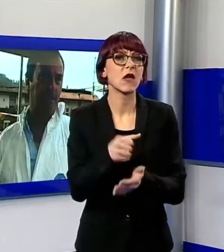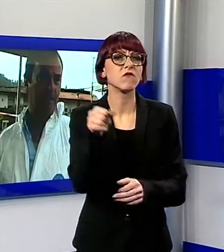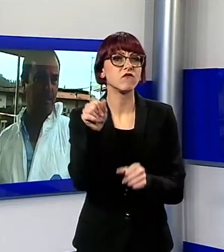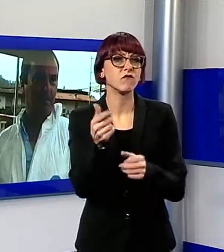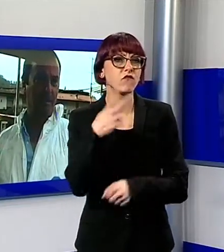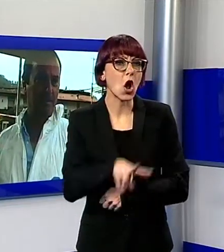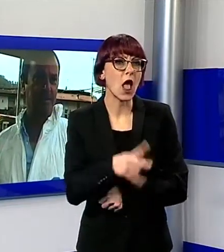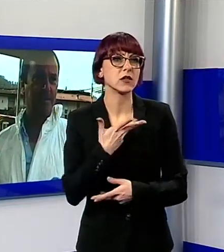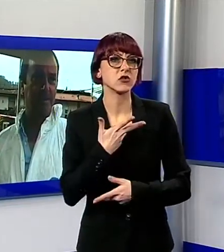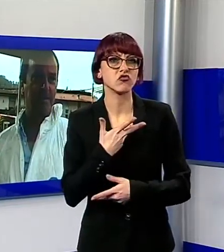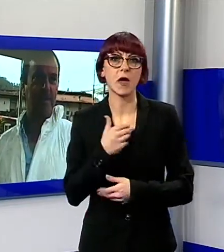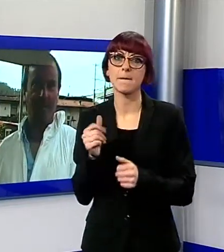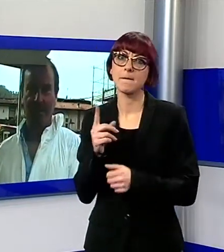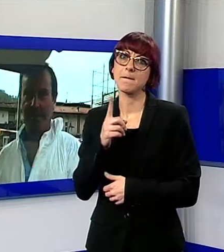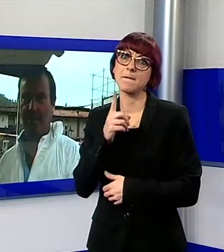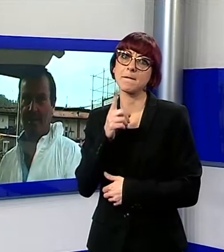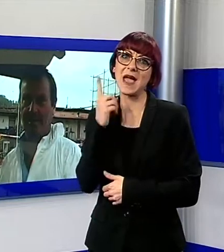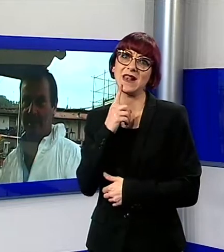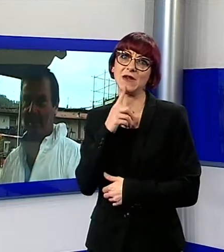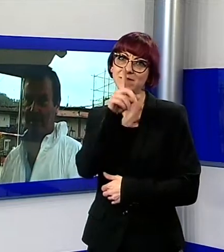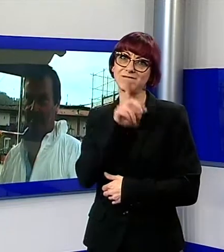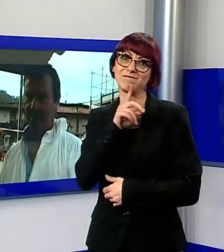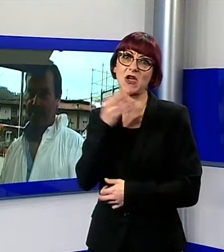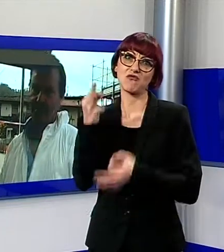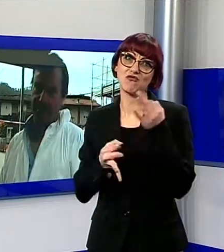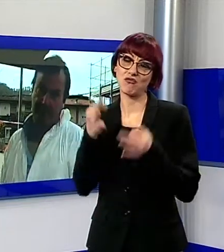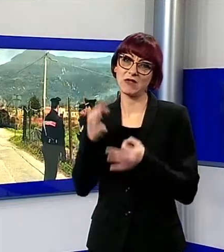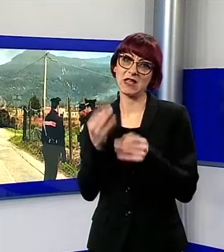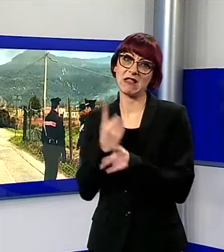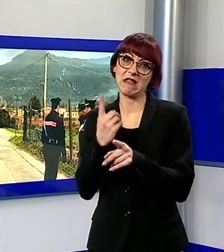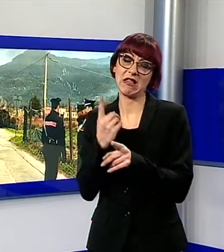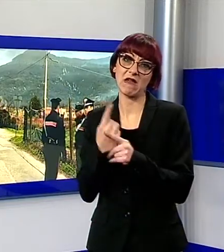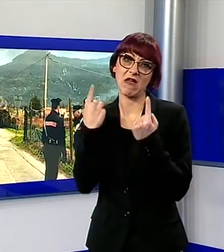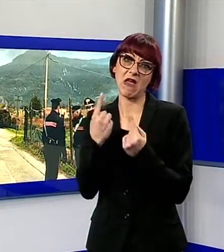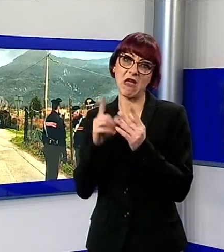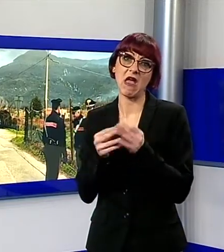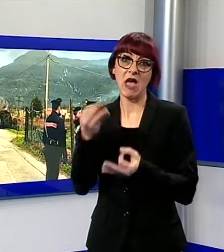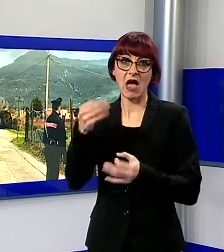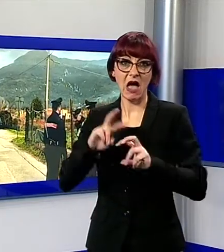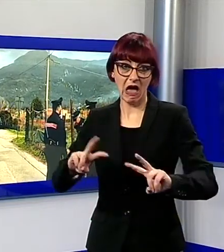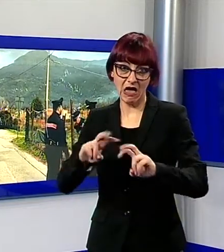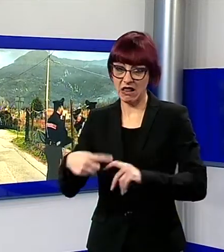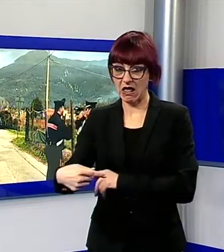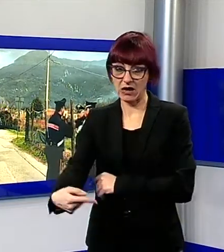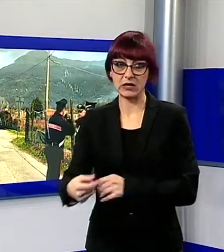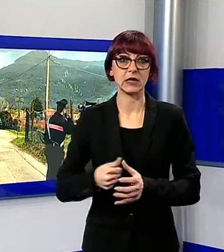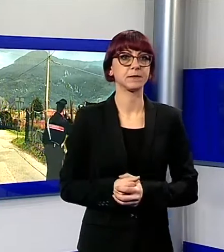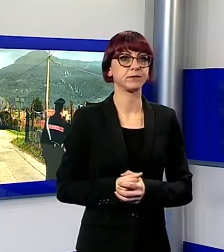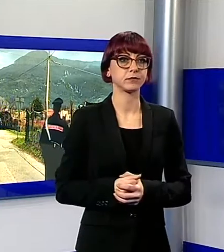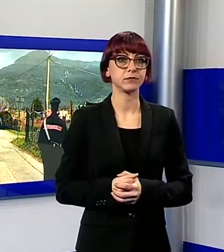giudizi che poi possano essere smentiti da analisi successivi. I carabinieri, guidati dal comandante di Viereggio Edoardo Cetola, al